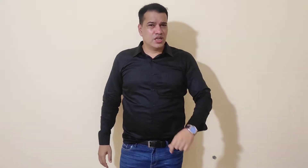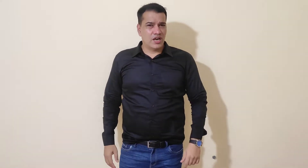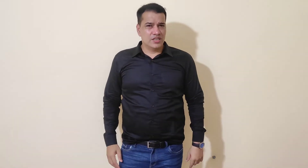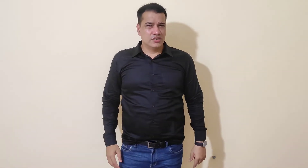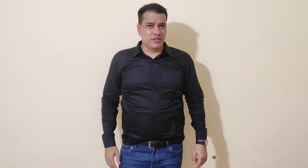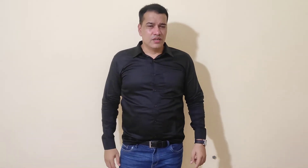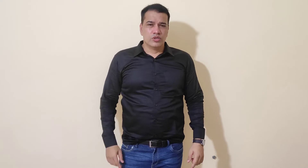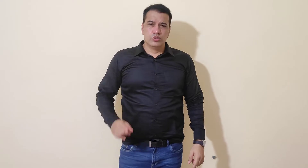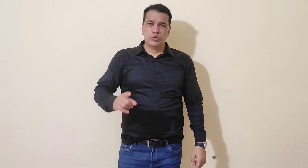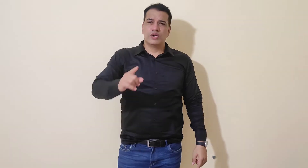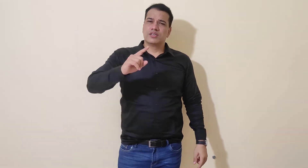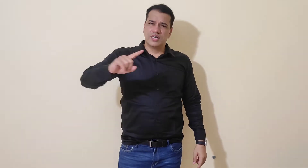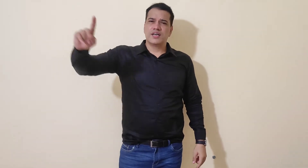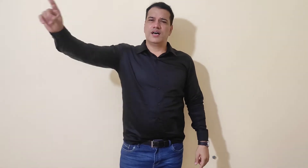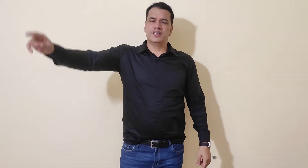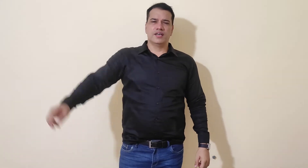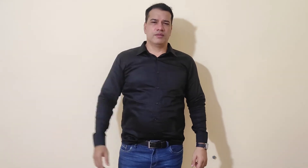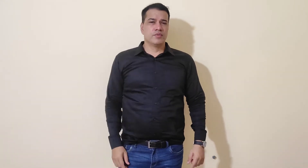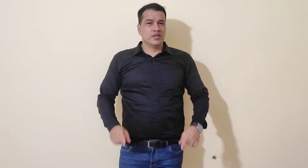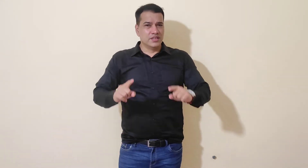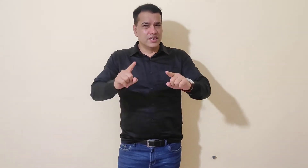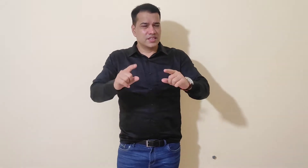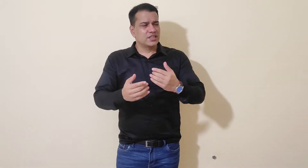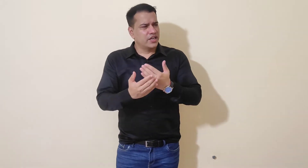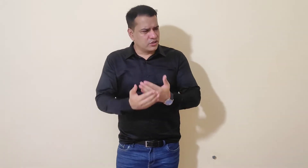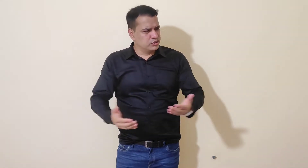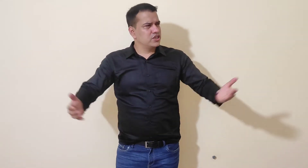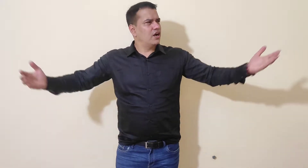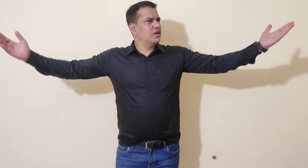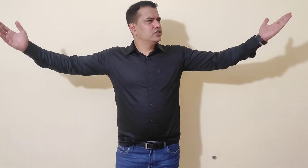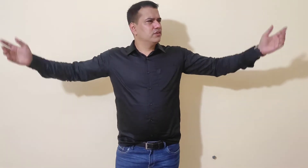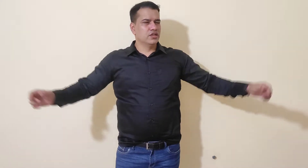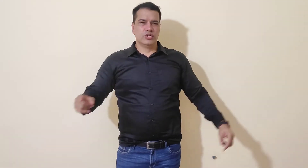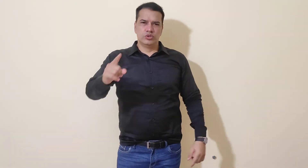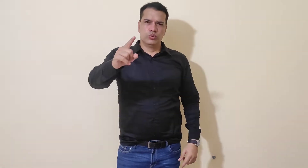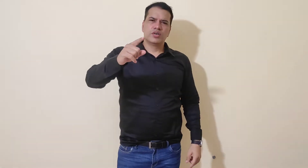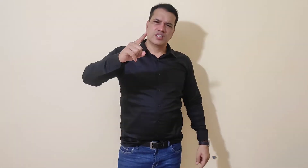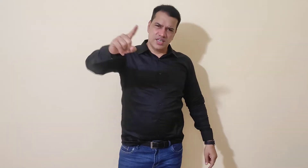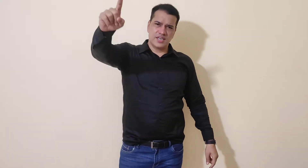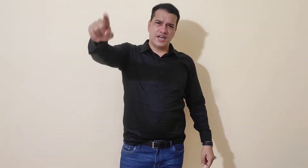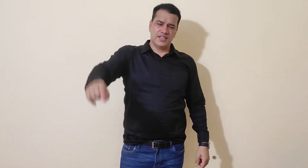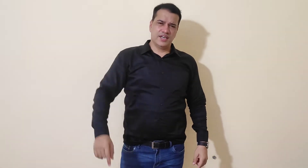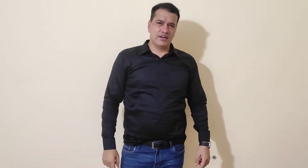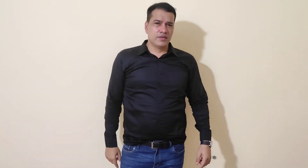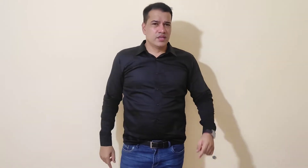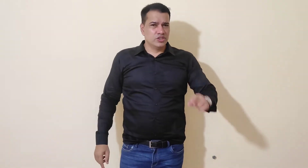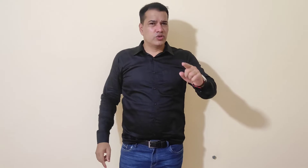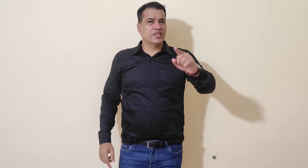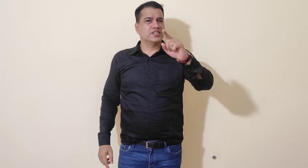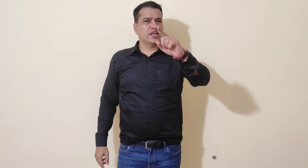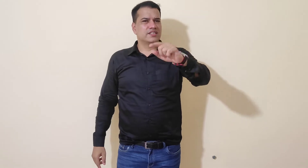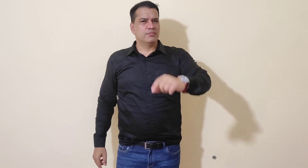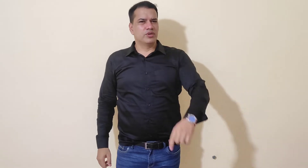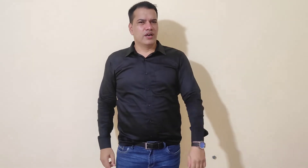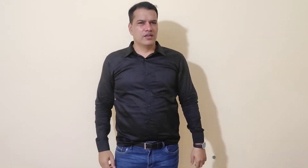खुश्या आजीवन, दूर कर धन का अंदेरा, इंशोरेंस से ऐसा मुर्गा